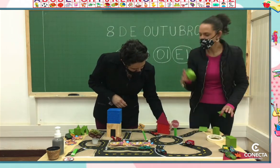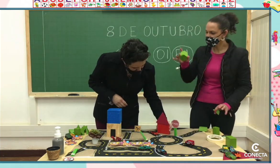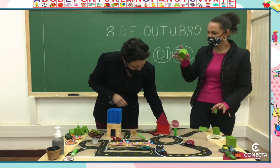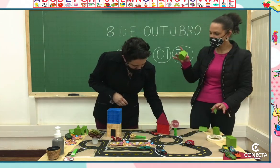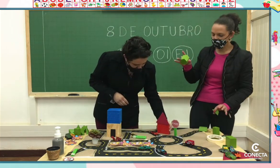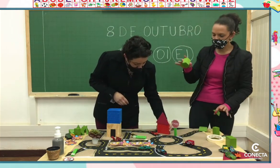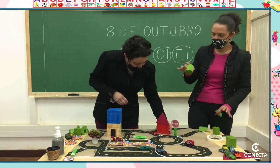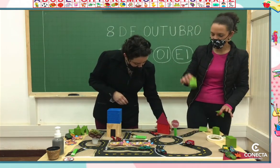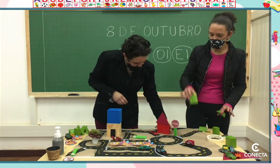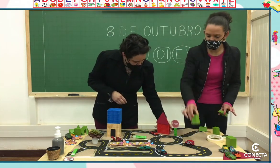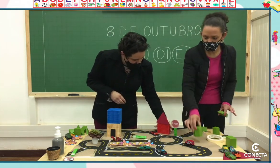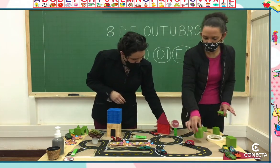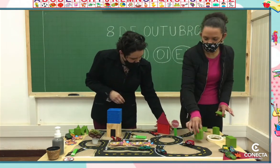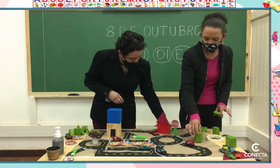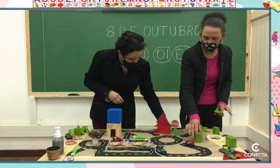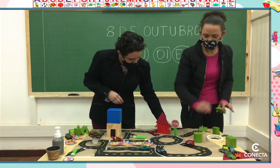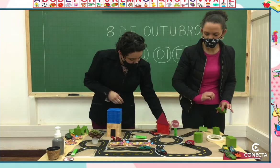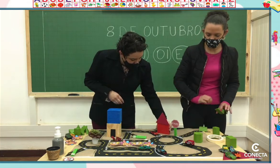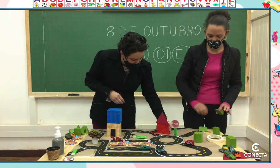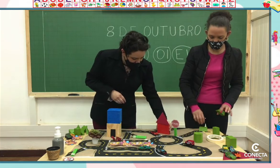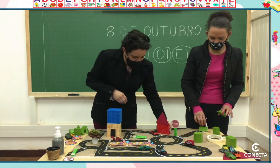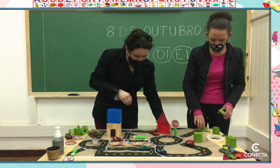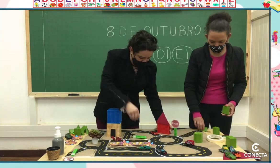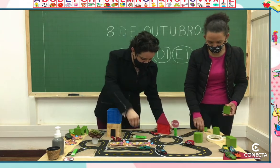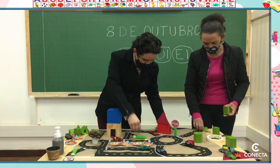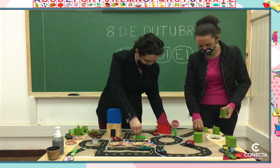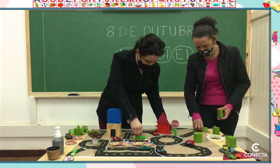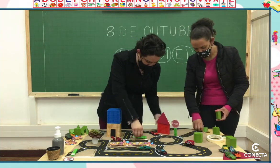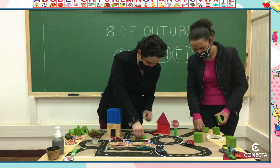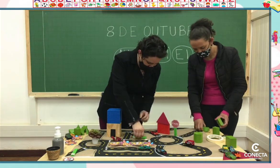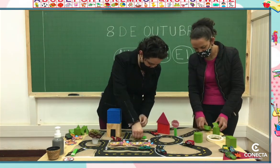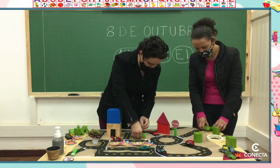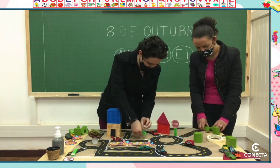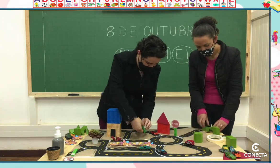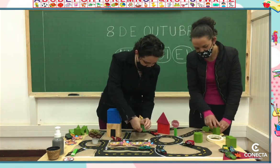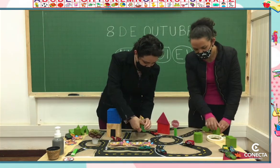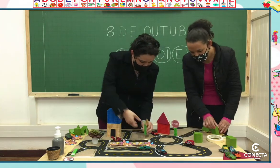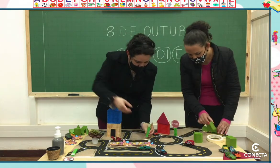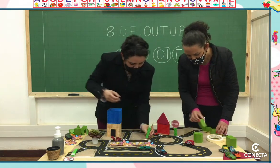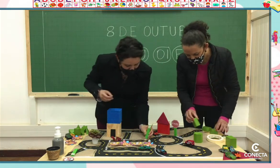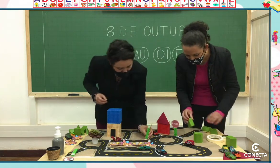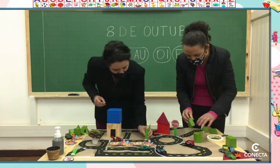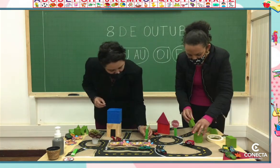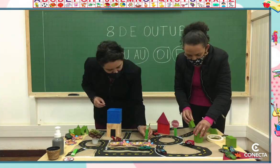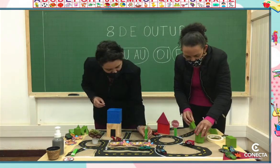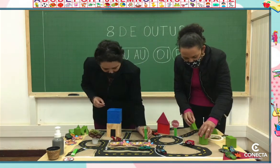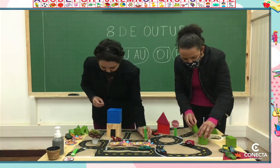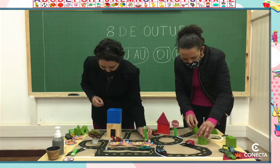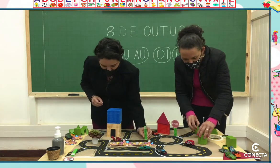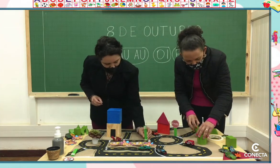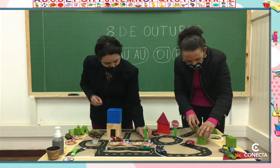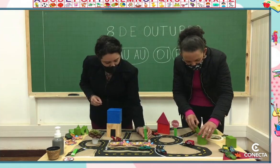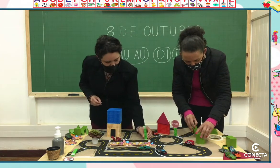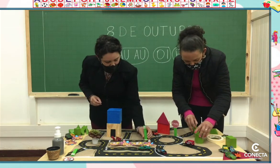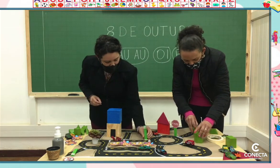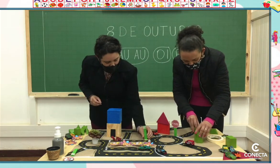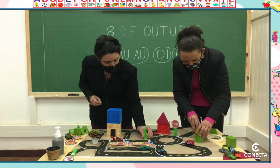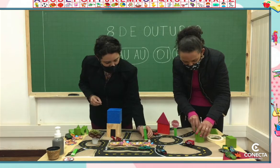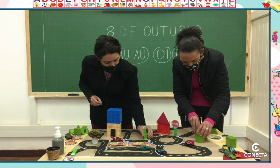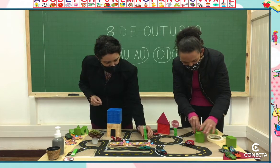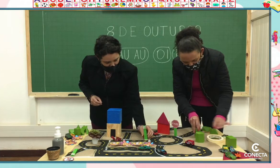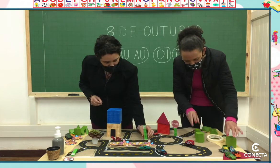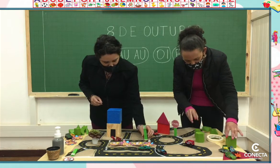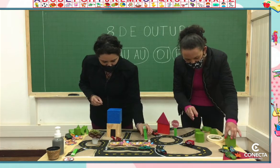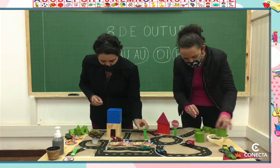Vamos imaginar que esse daqui é um prédio, professora Lilian? Vamos colocar aqui também, ó. Vamos usar nossa imaginação. isso mesmo. Aqui tem vários